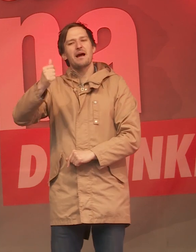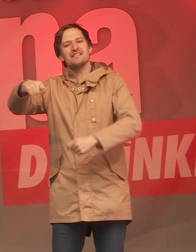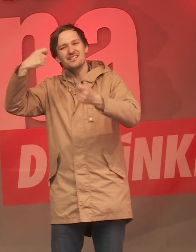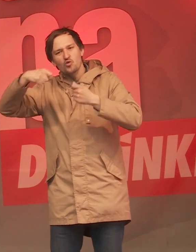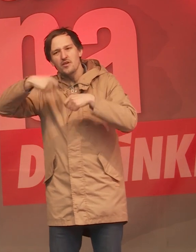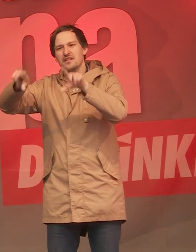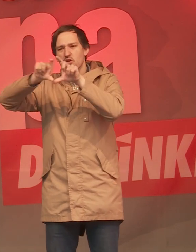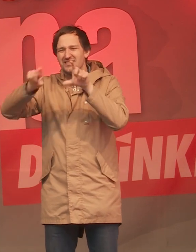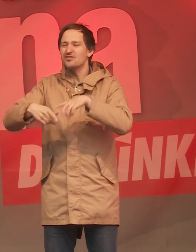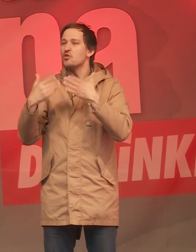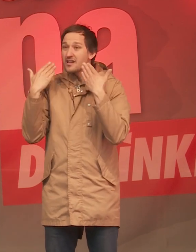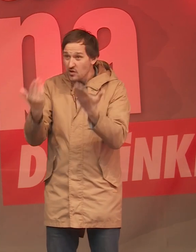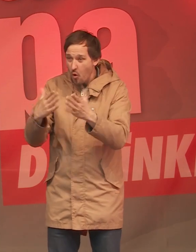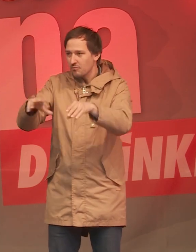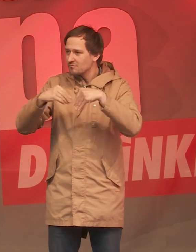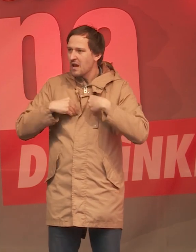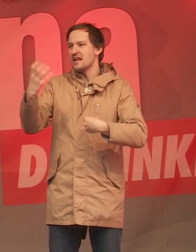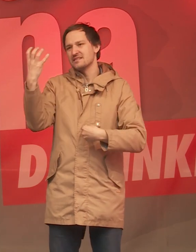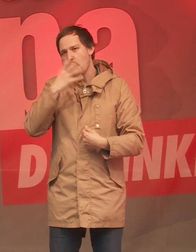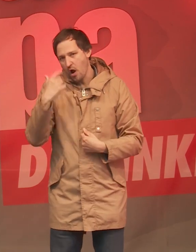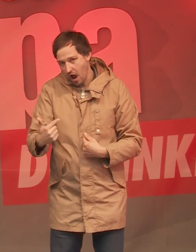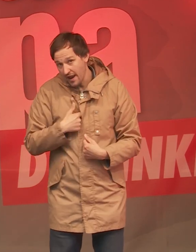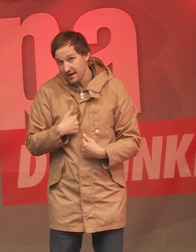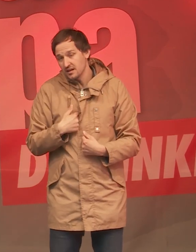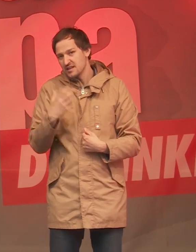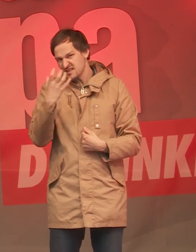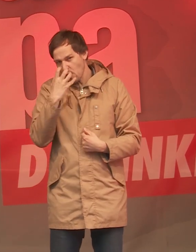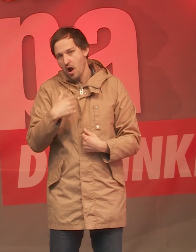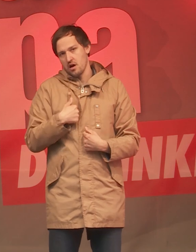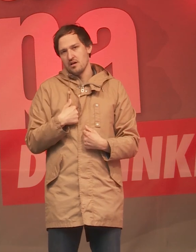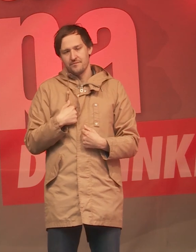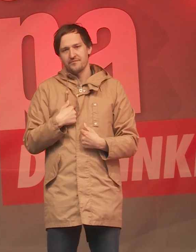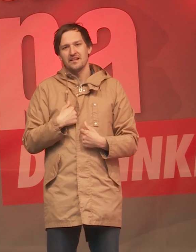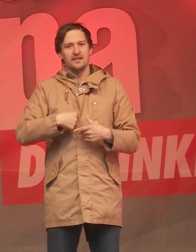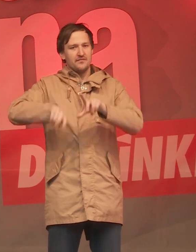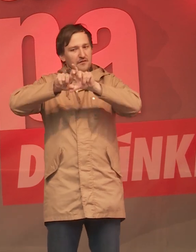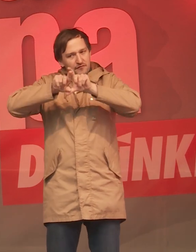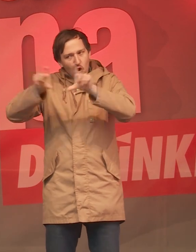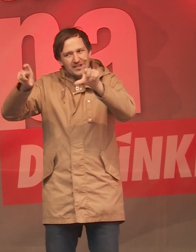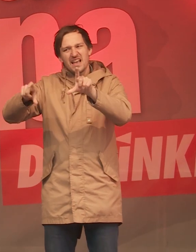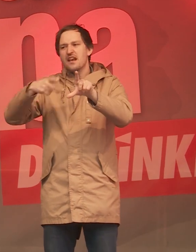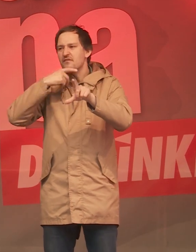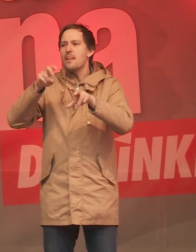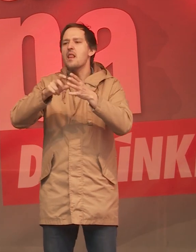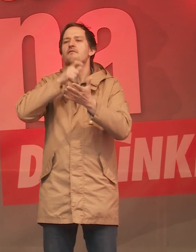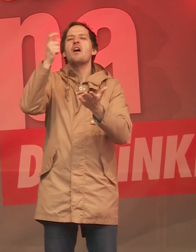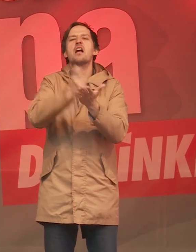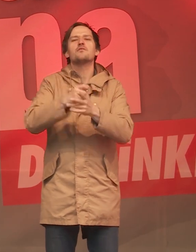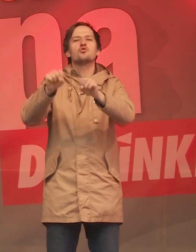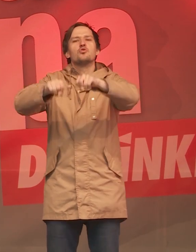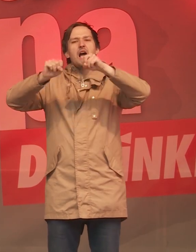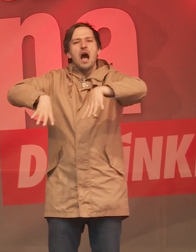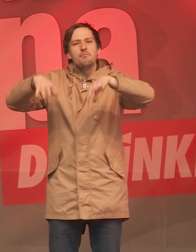unglaubliche Sauerei, dass die Konzerne und Vermögenden sich aus ihrer gesellschaftlichen Verantwortung stehlen wollen und dabei auch noch von den